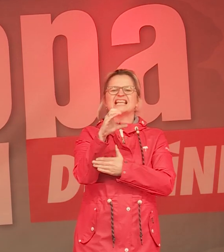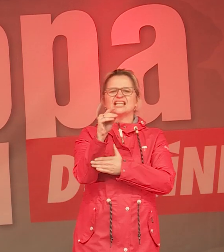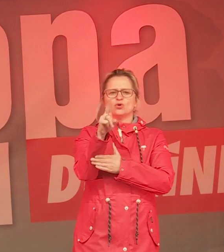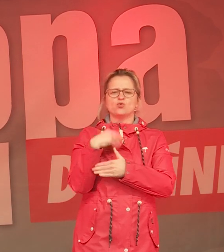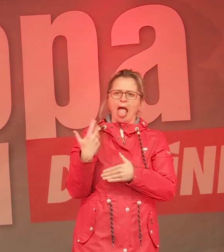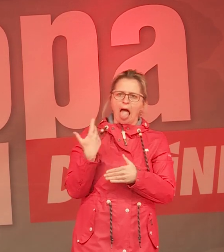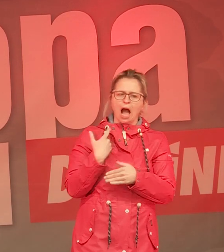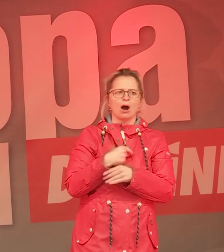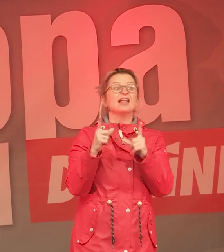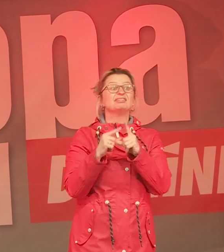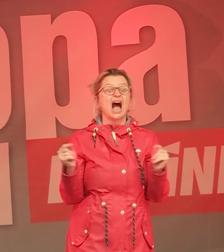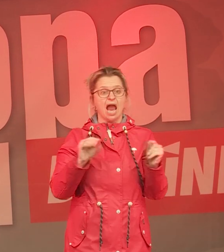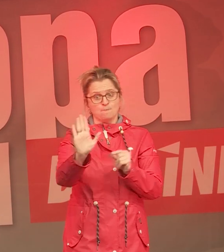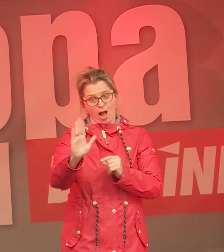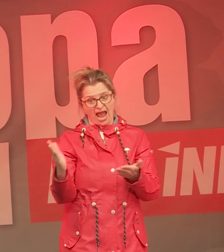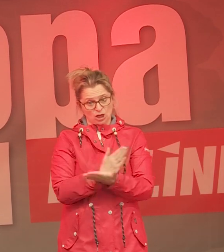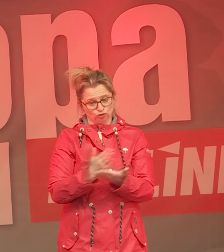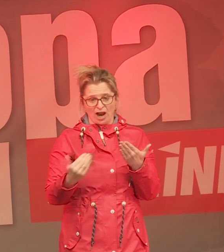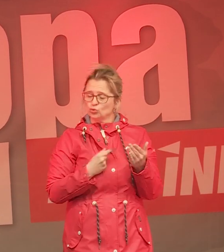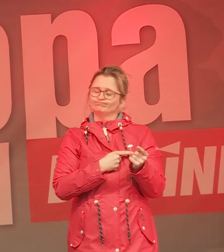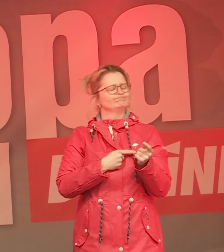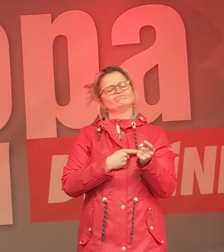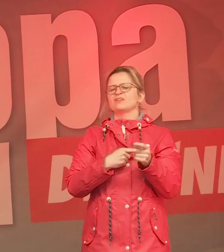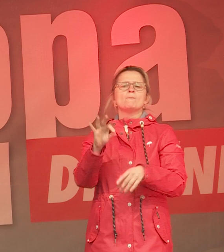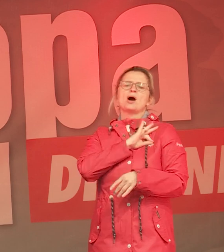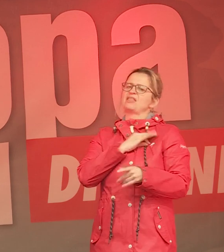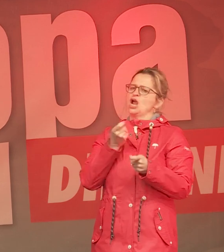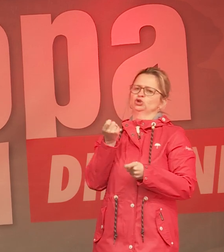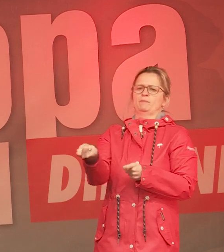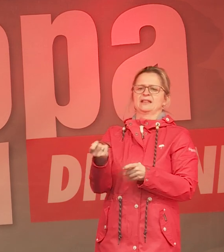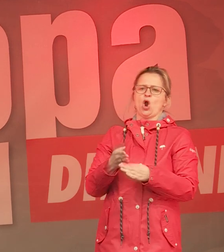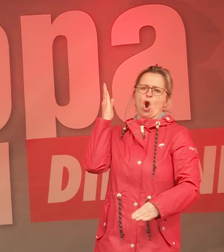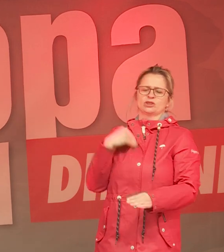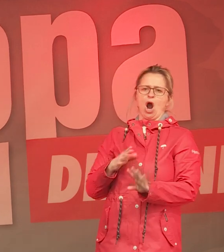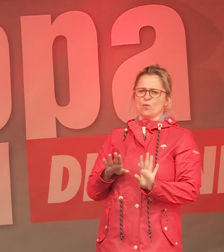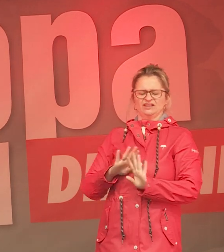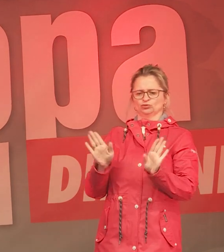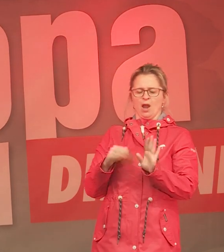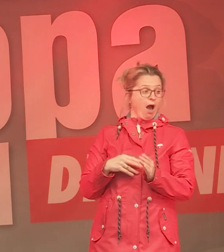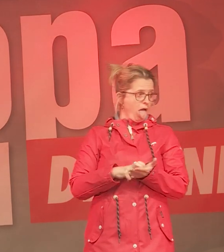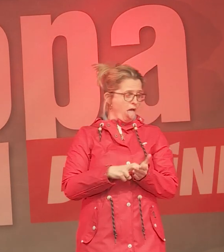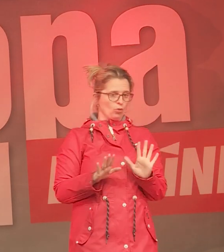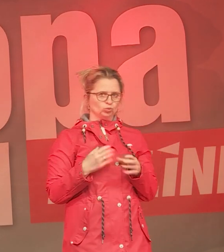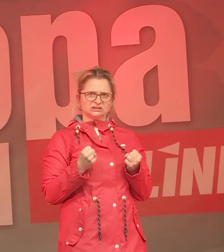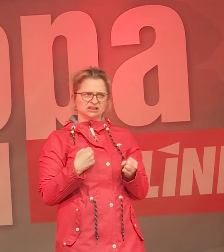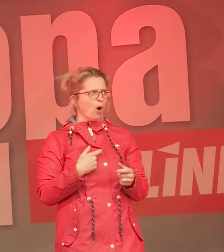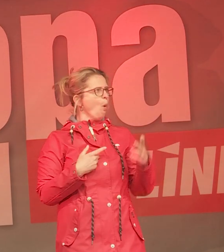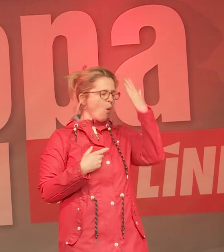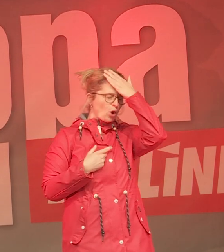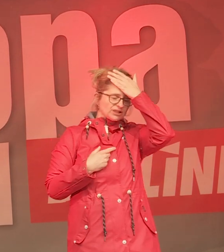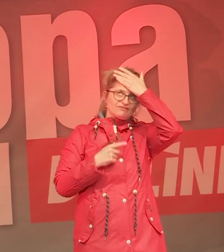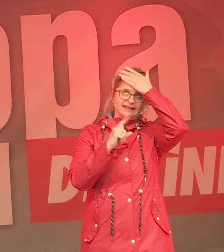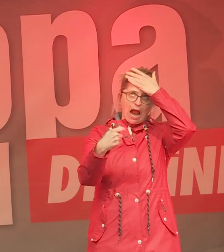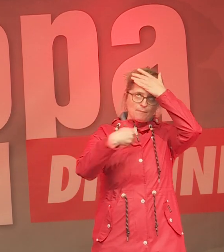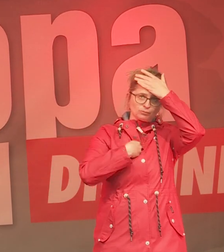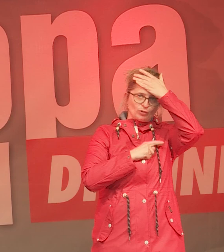Daimler hat doch beschlossen, nicht mehr an die Parteien zu spenden. Und da waren Sie ganz verunsichert, um Gottes Willen, Daimler spendet nicht mehr,